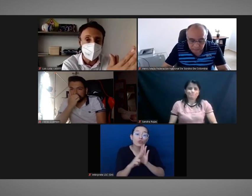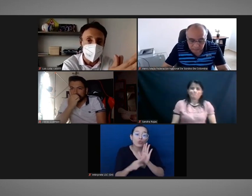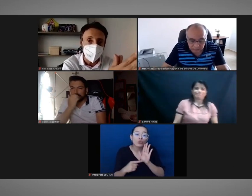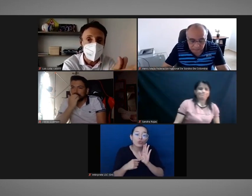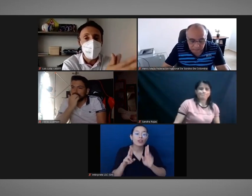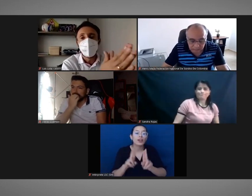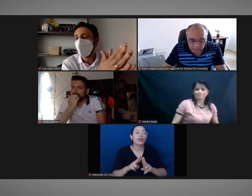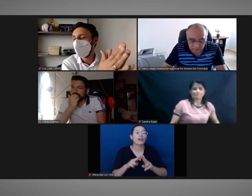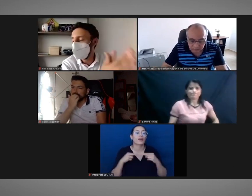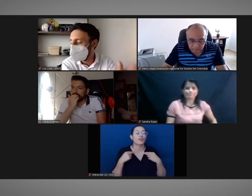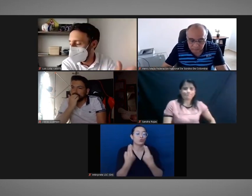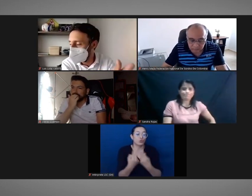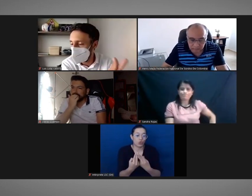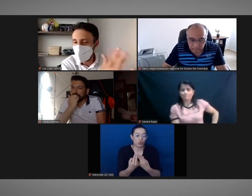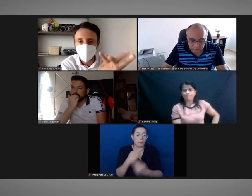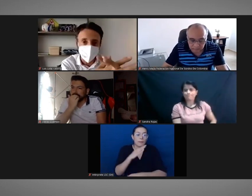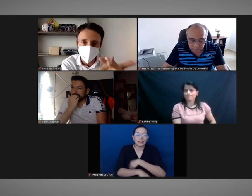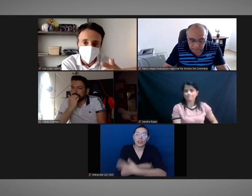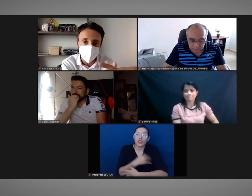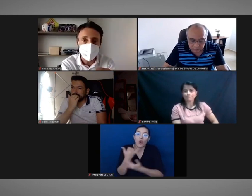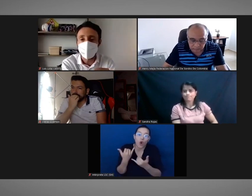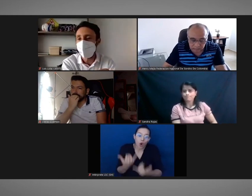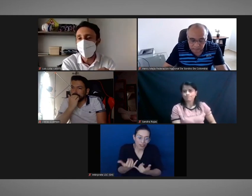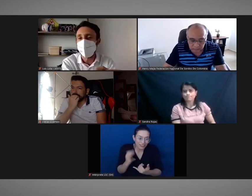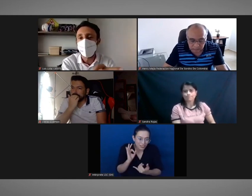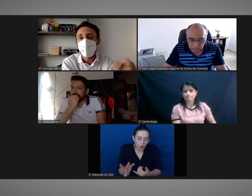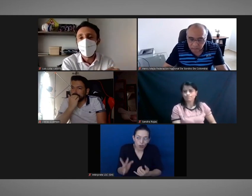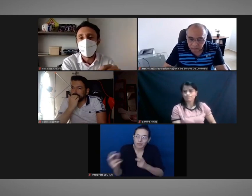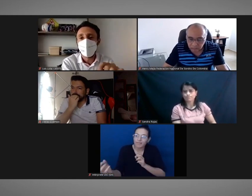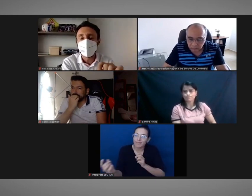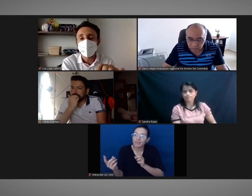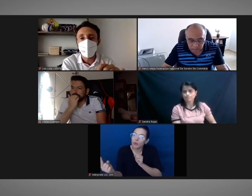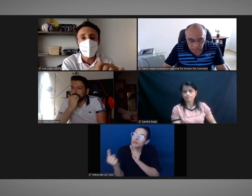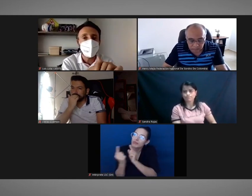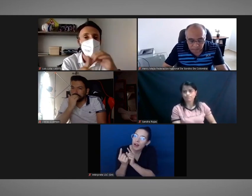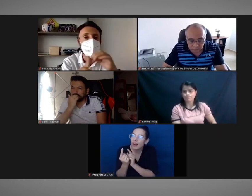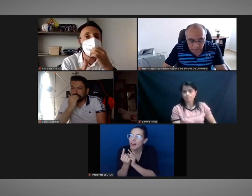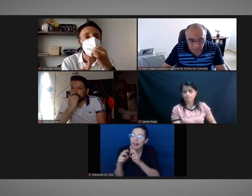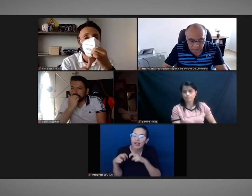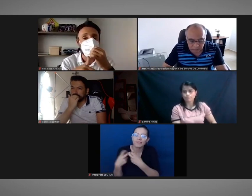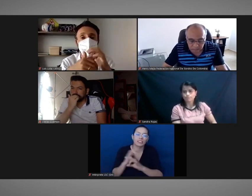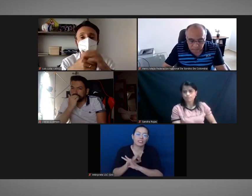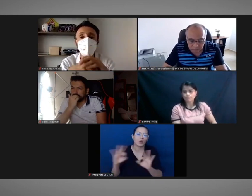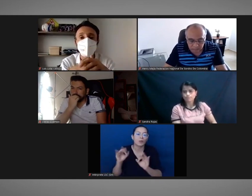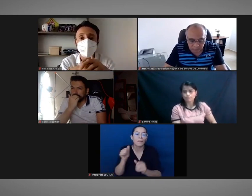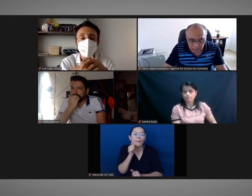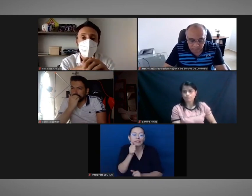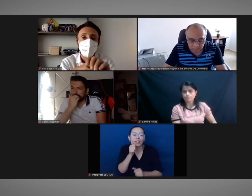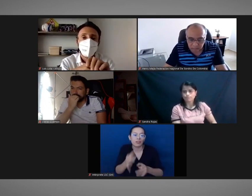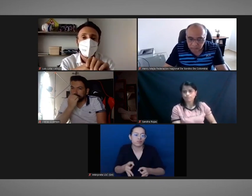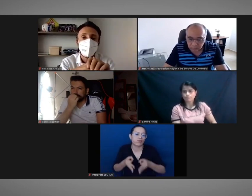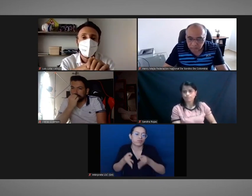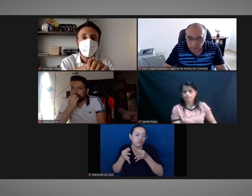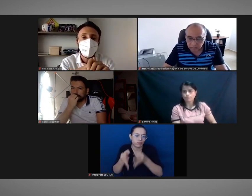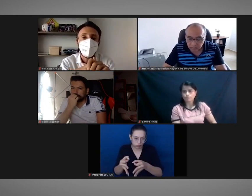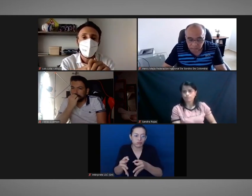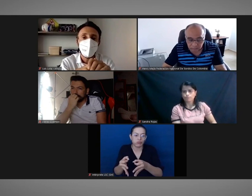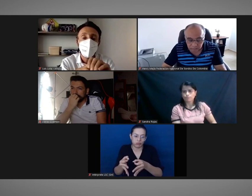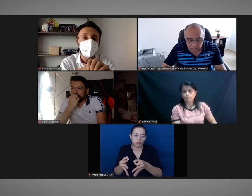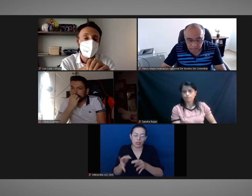Transporte iba a ser hoy, no sé cómo llevar hoy por temas de agenda, la vamos a tener mañana, en función de esos ajustes le enviamos